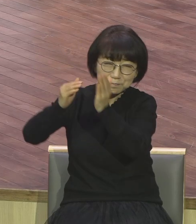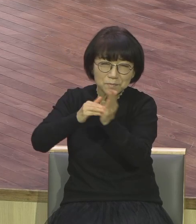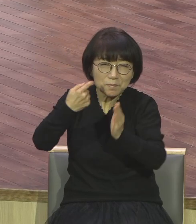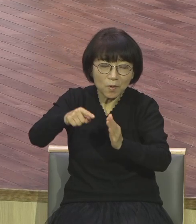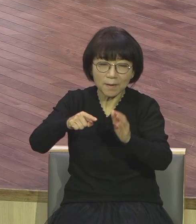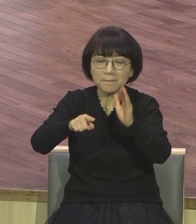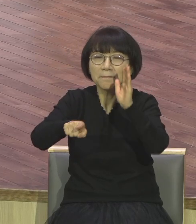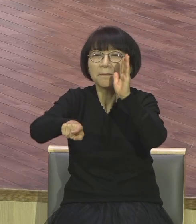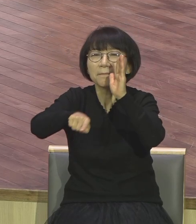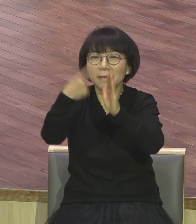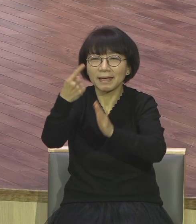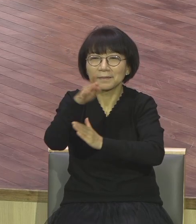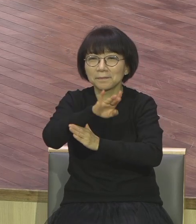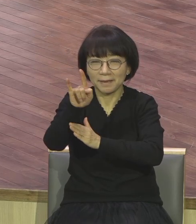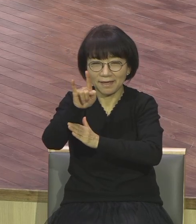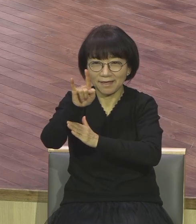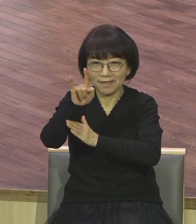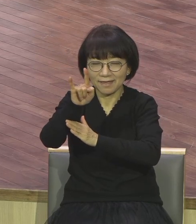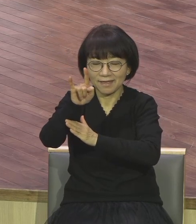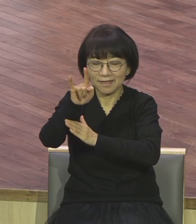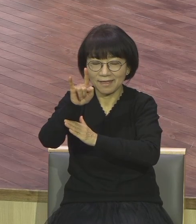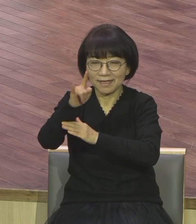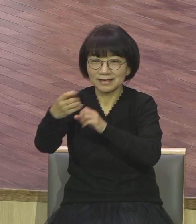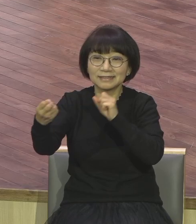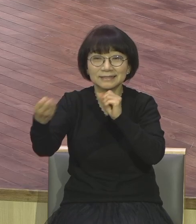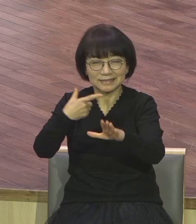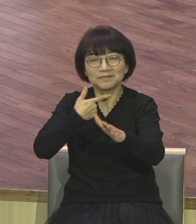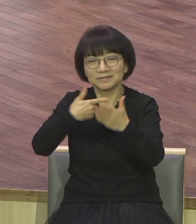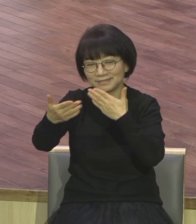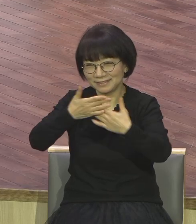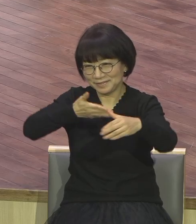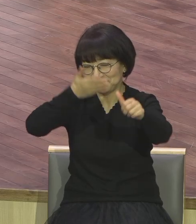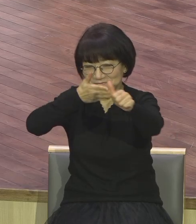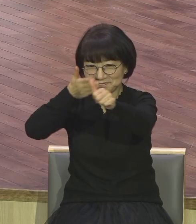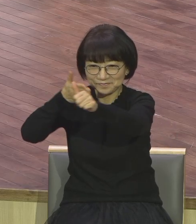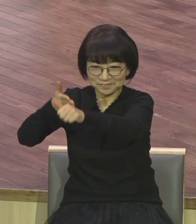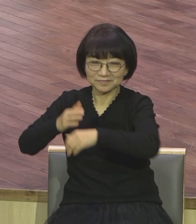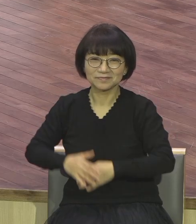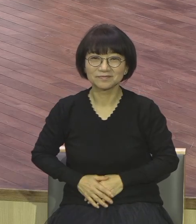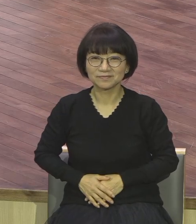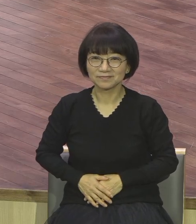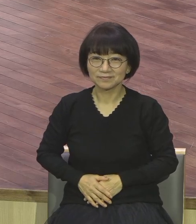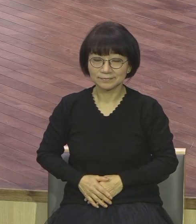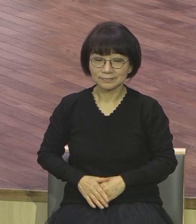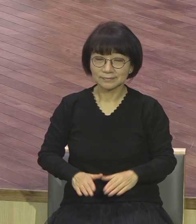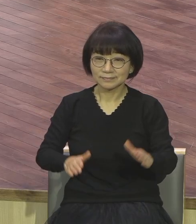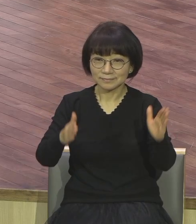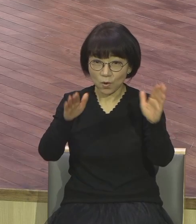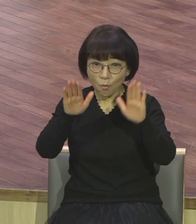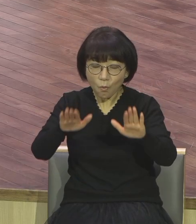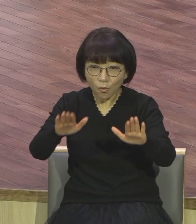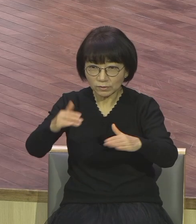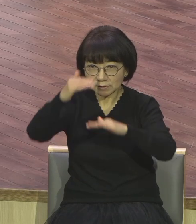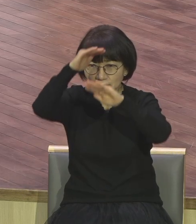백배로 결심했는 체험 오늘 살펴볼 예수님의 천국 비후는 알곡과 가라지 비후예요